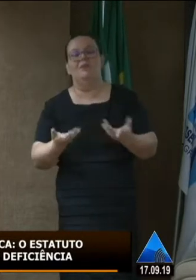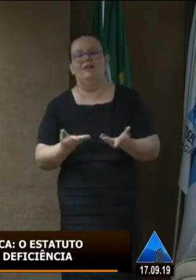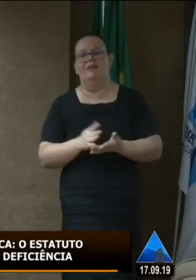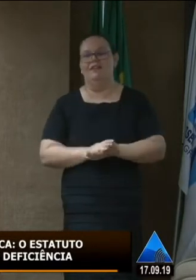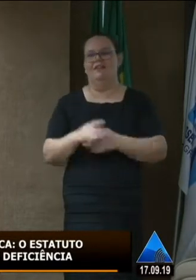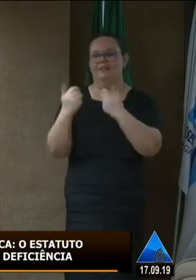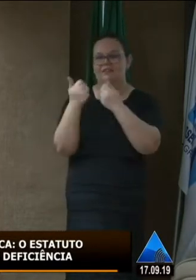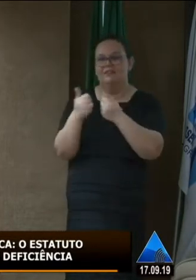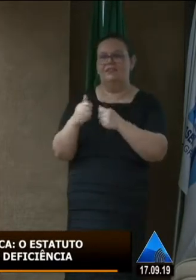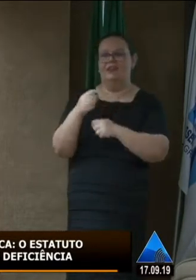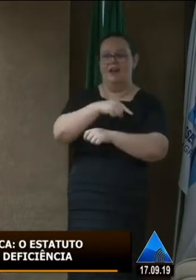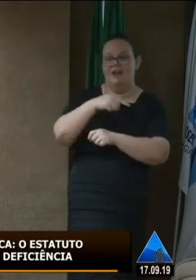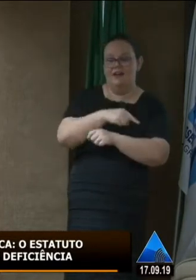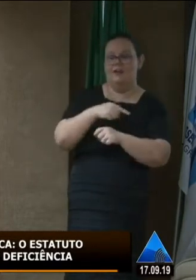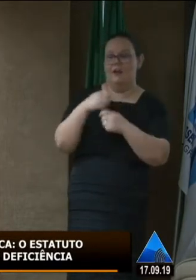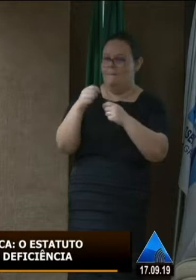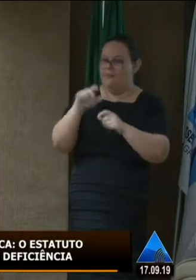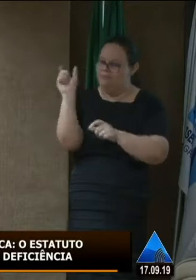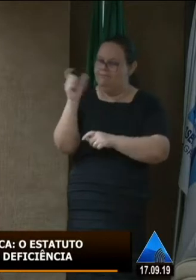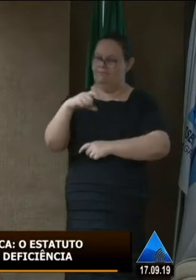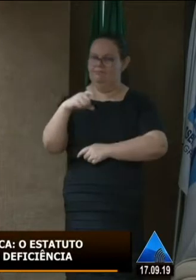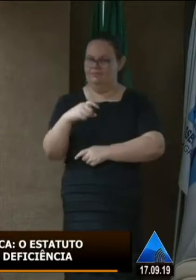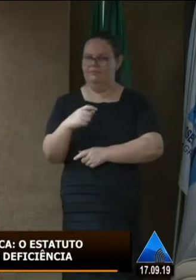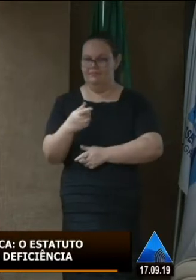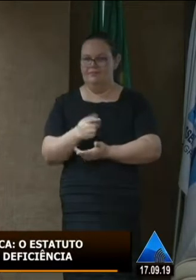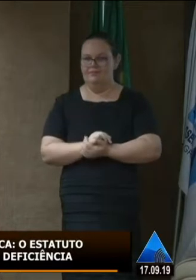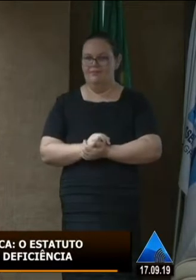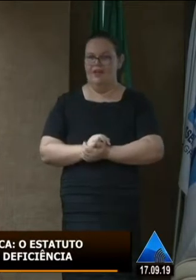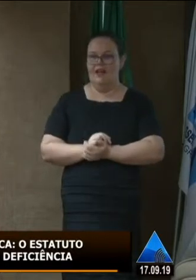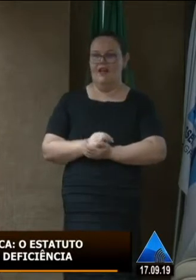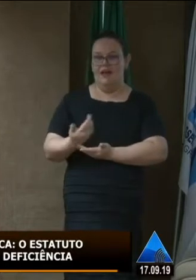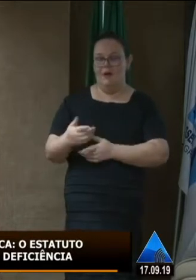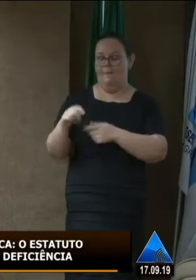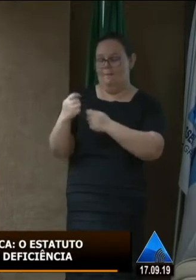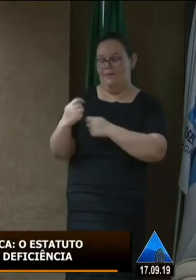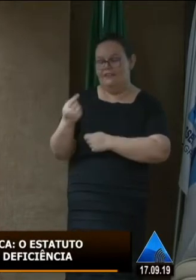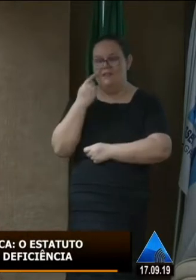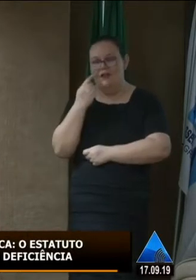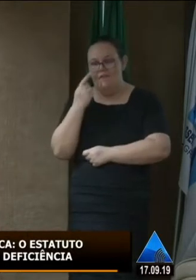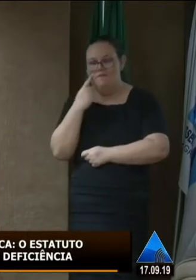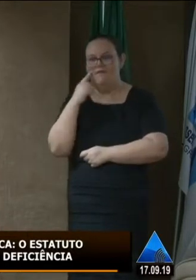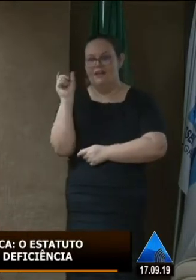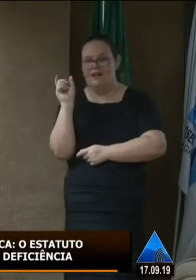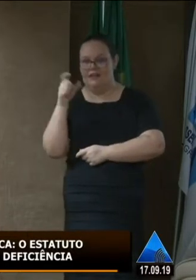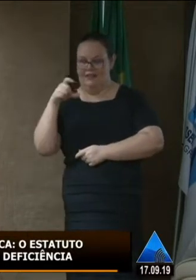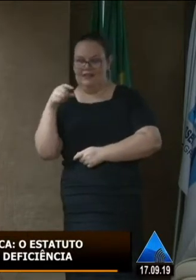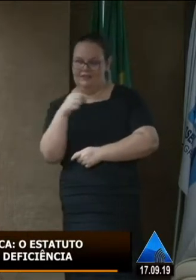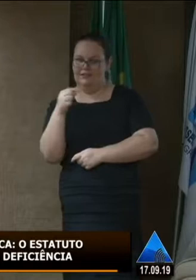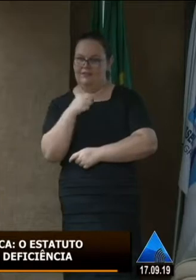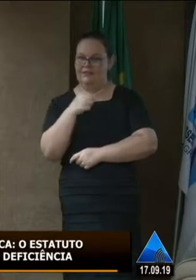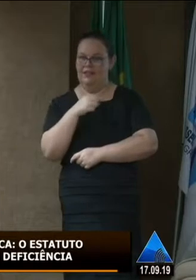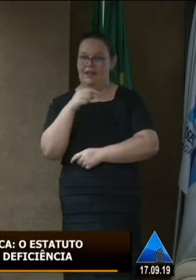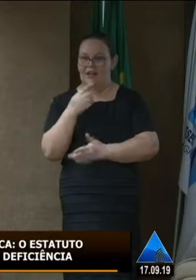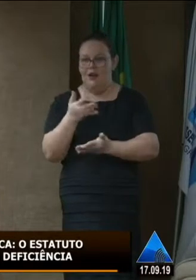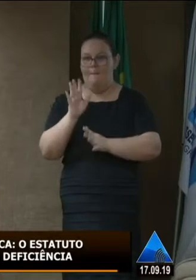transporte municipal, é a logística dos municípios que não conseguem dispor desse serviço lá e por sua vez também não conseguem